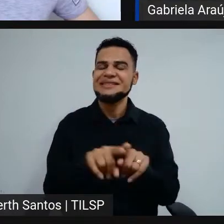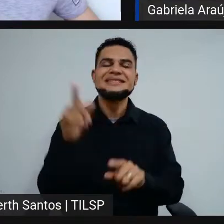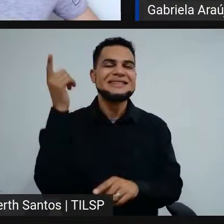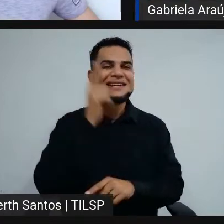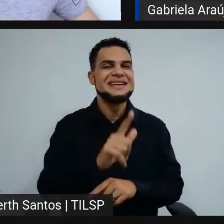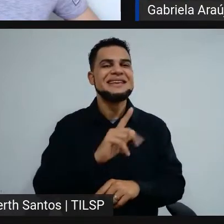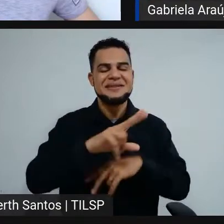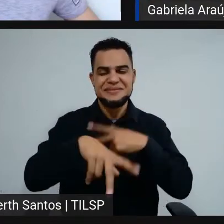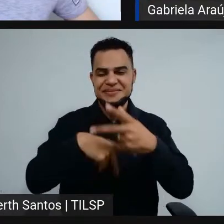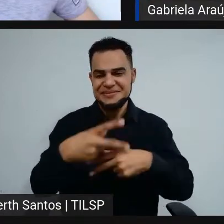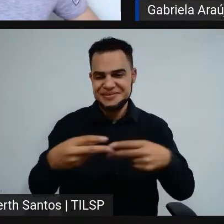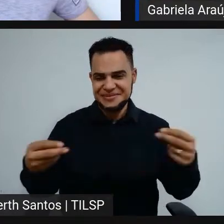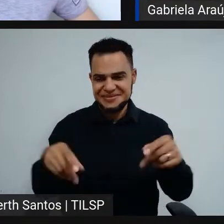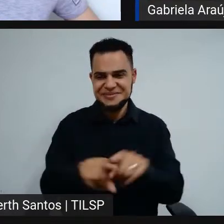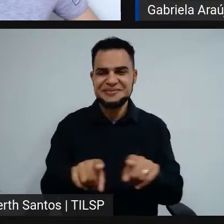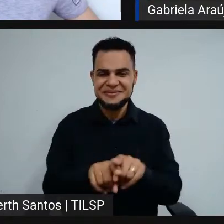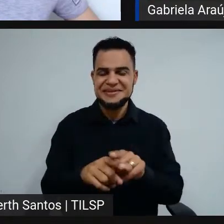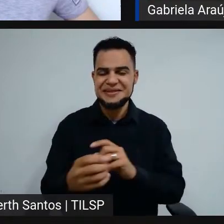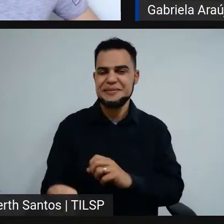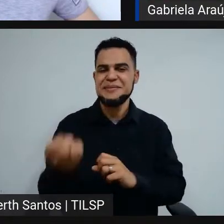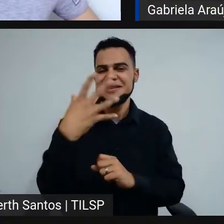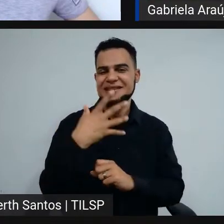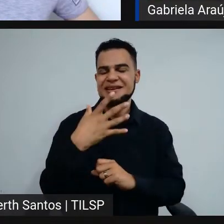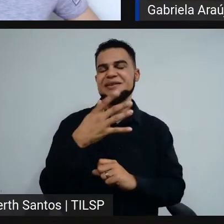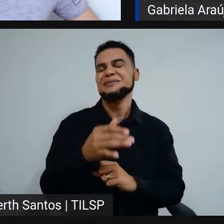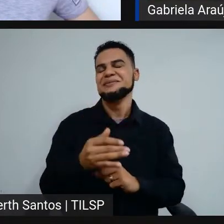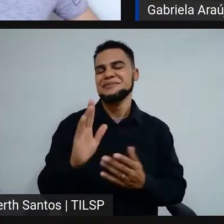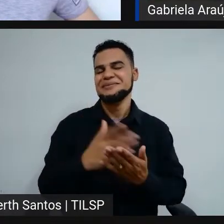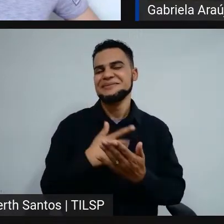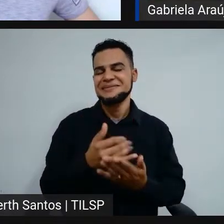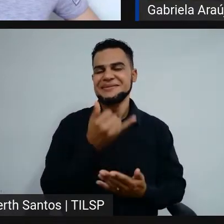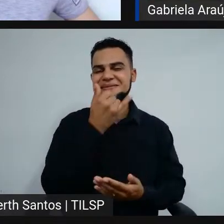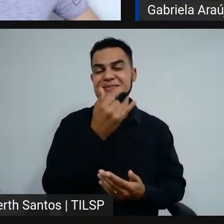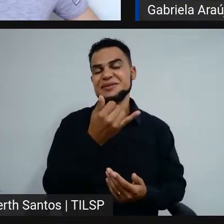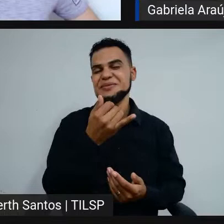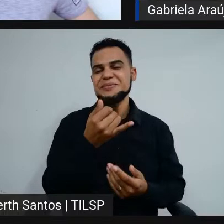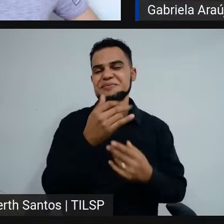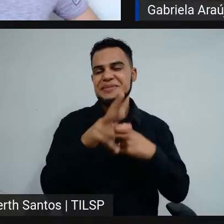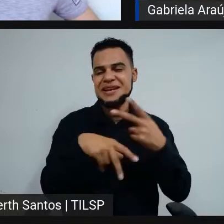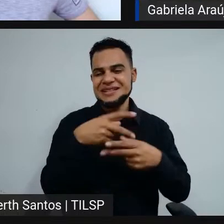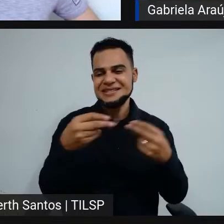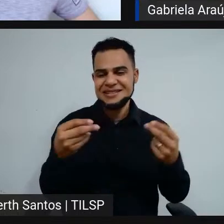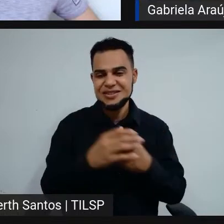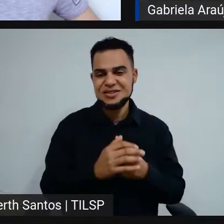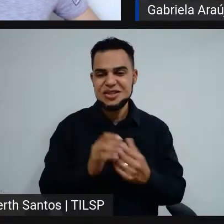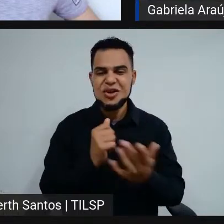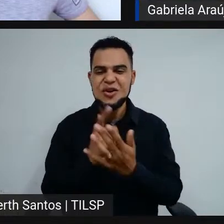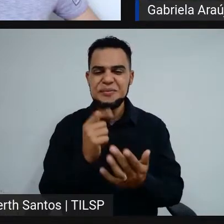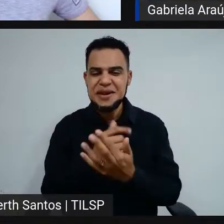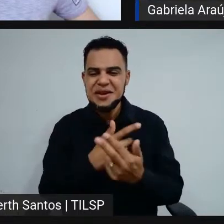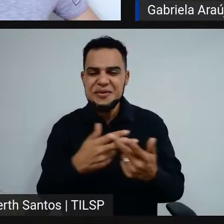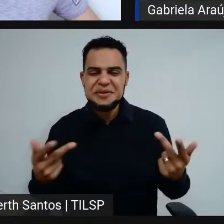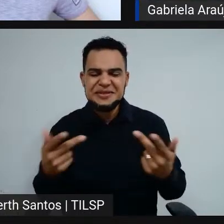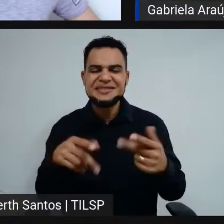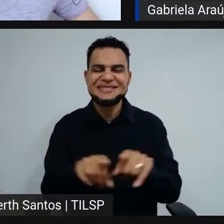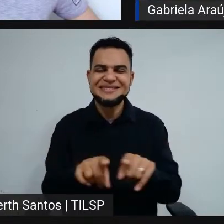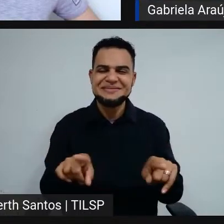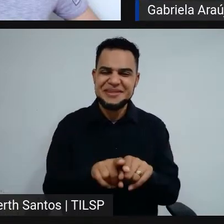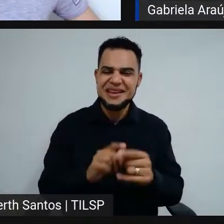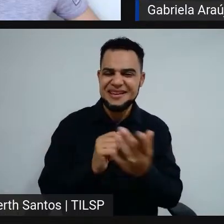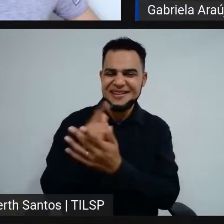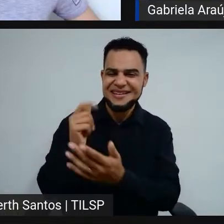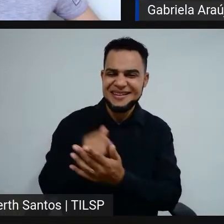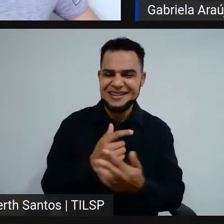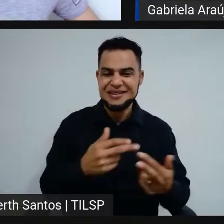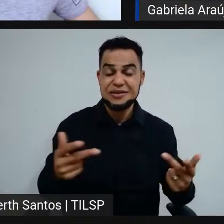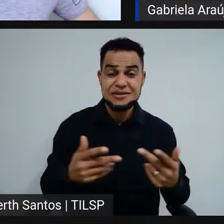de presente, me mandaram um exemplar de presente. Eu também comprei algumas coisas lá, livros e essas coisas, e aí a